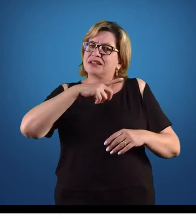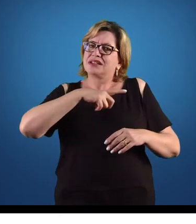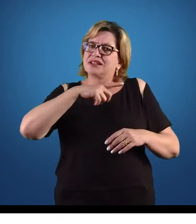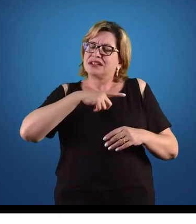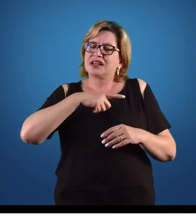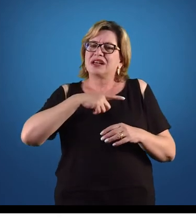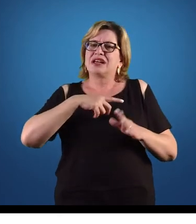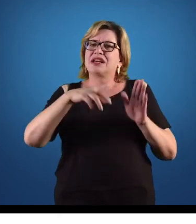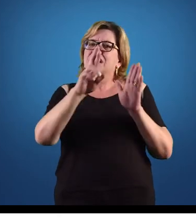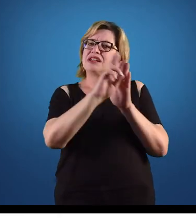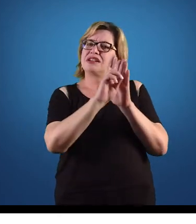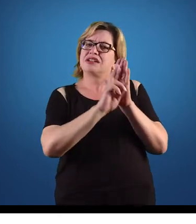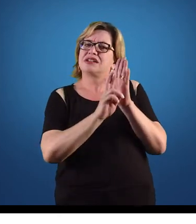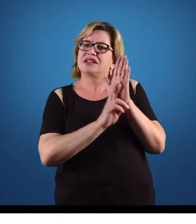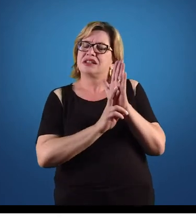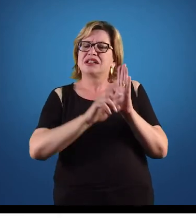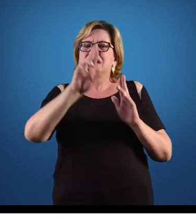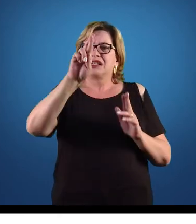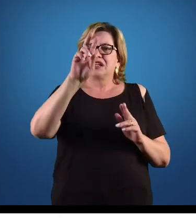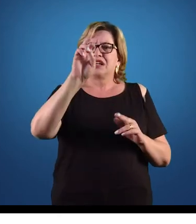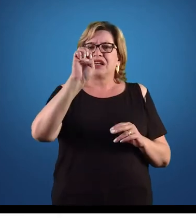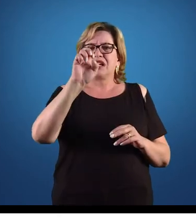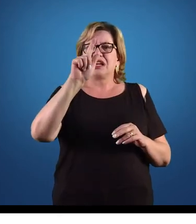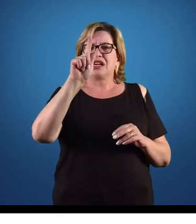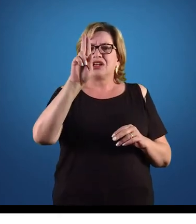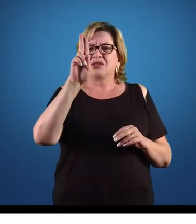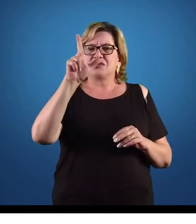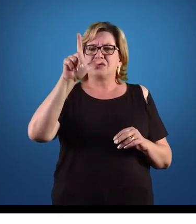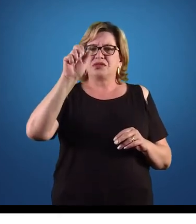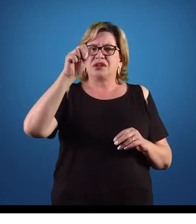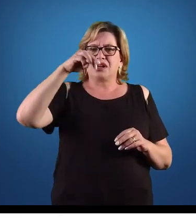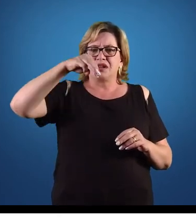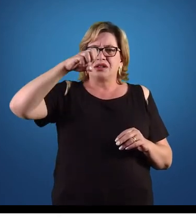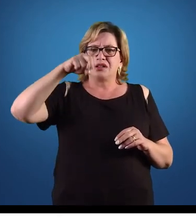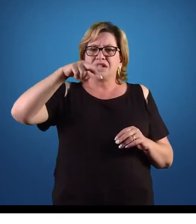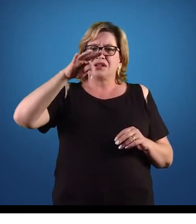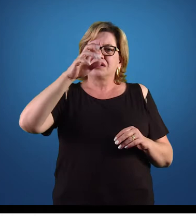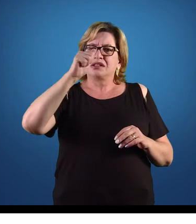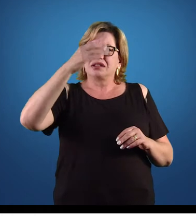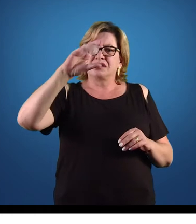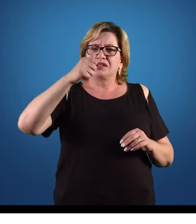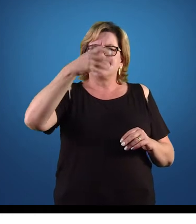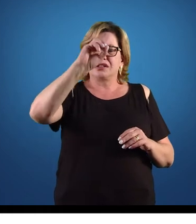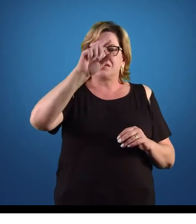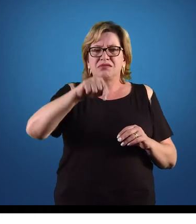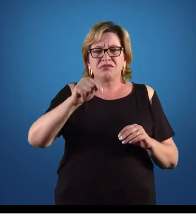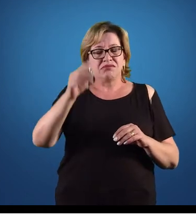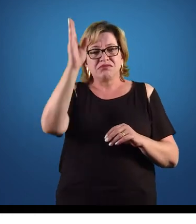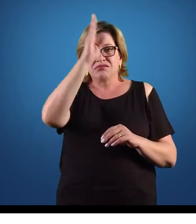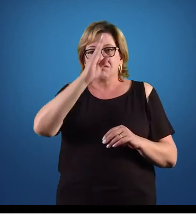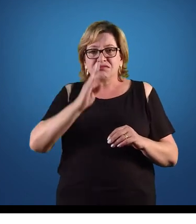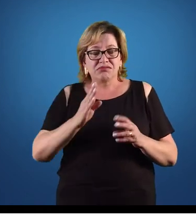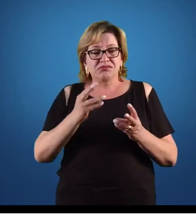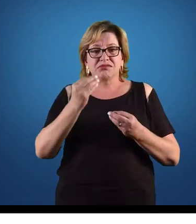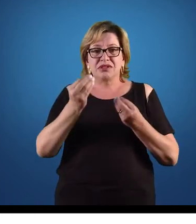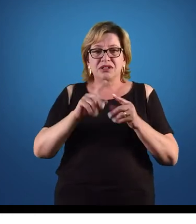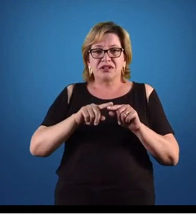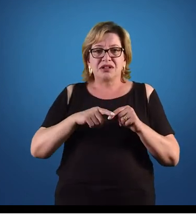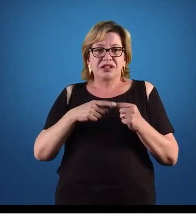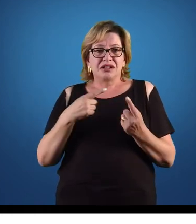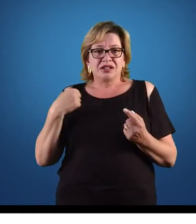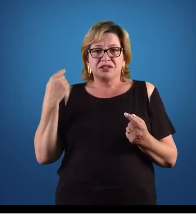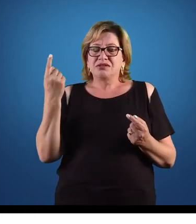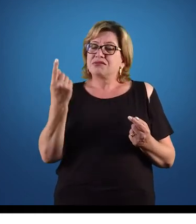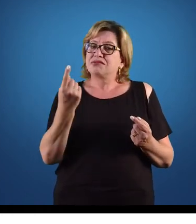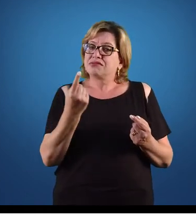uma regulamentação no Estado Brasileiro, certo? Mas para nós aqui, vamos trabalhar